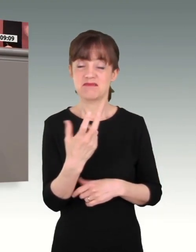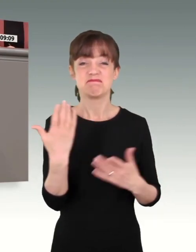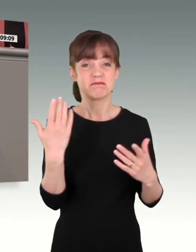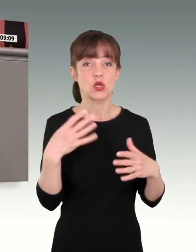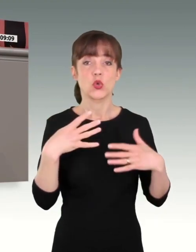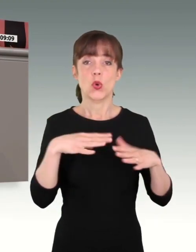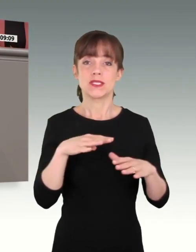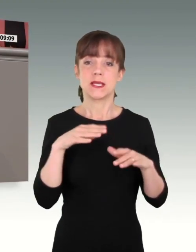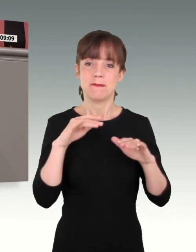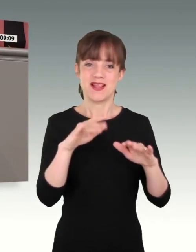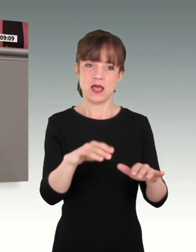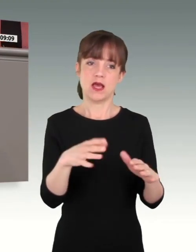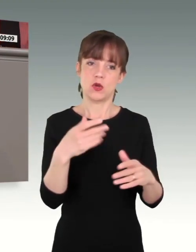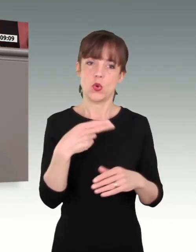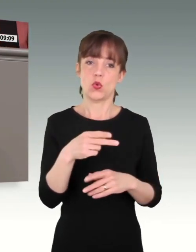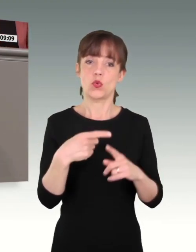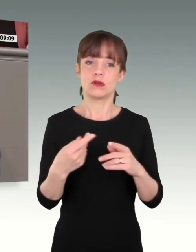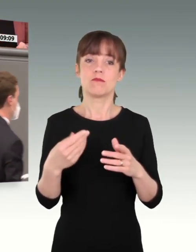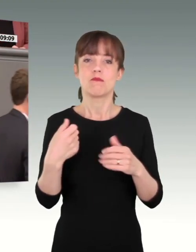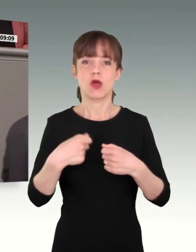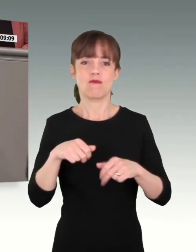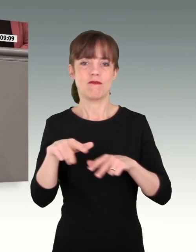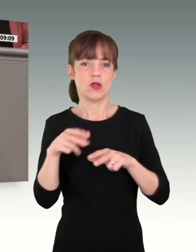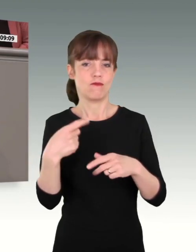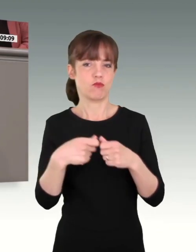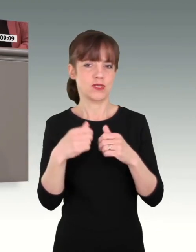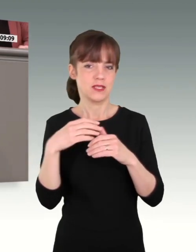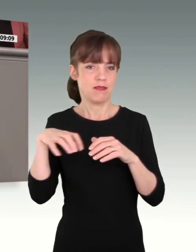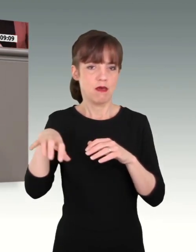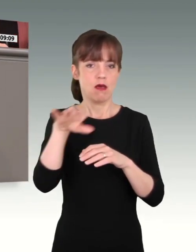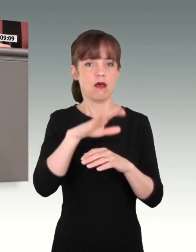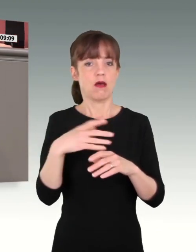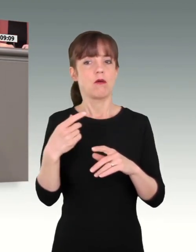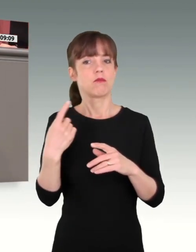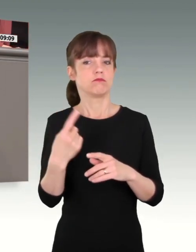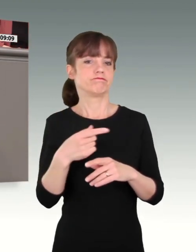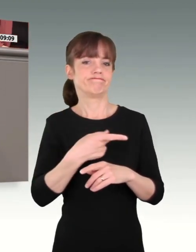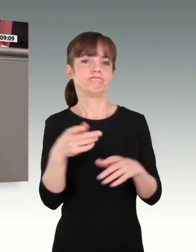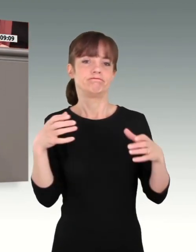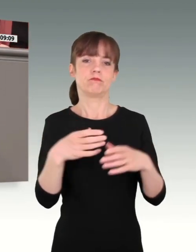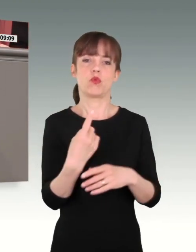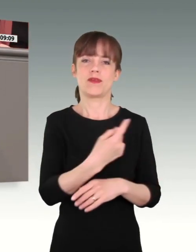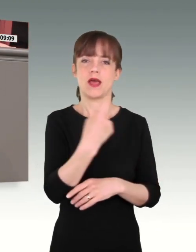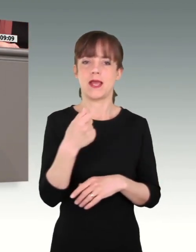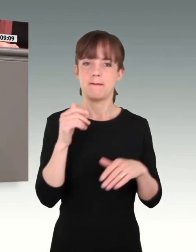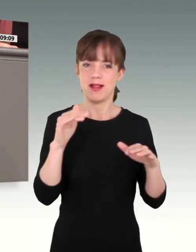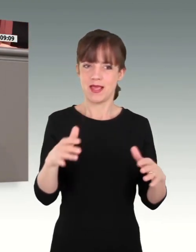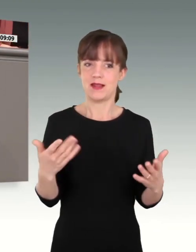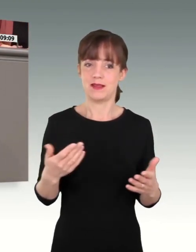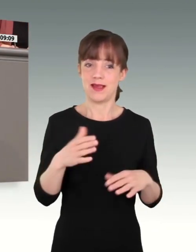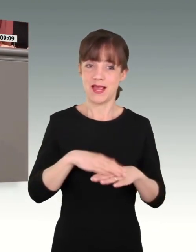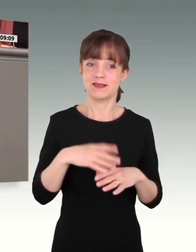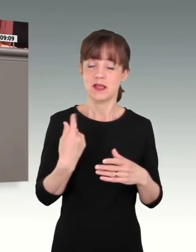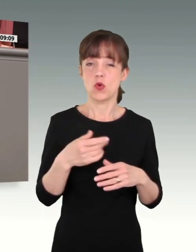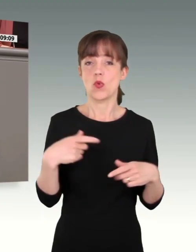der Zustand der Unterkunftsgebäude, der Sportplätze, der Schwimmhallen, der Truppenküchen ist nicht akzeptabel. Da muss etwas